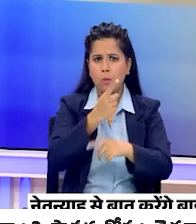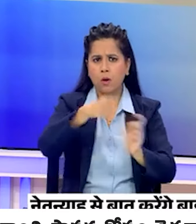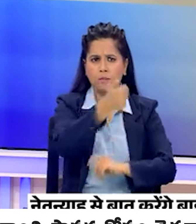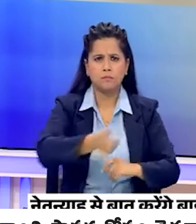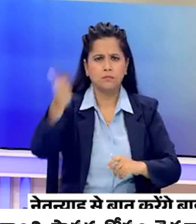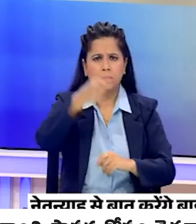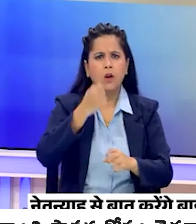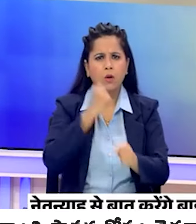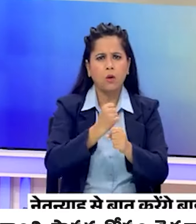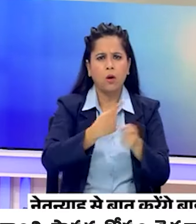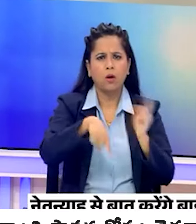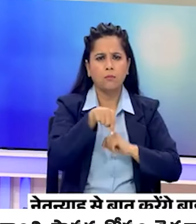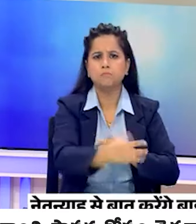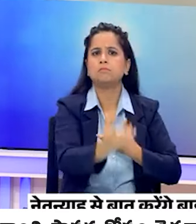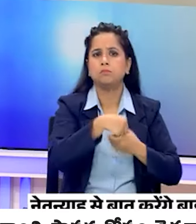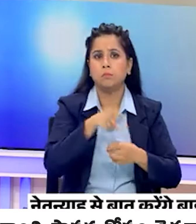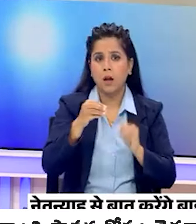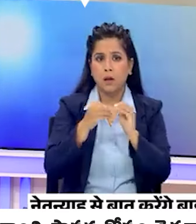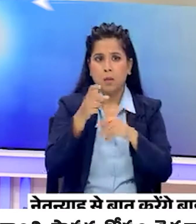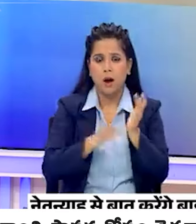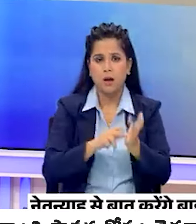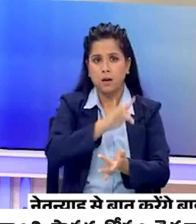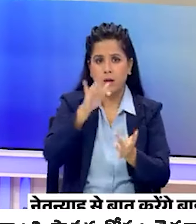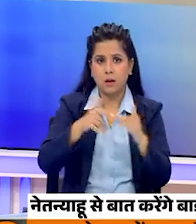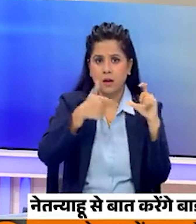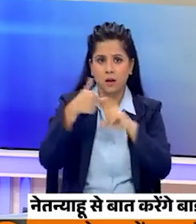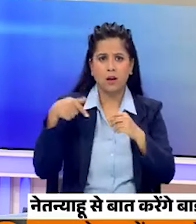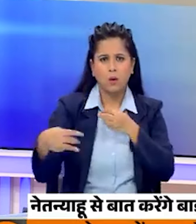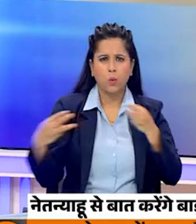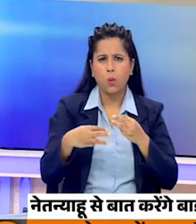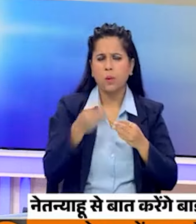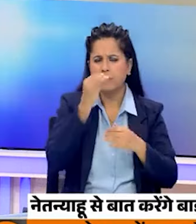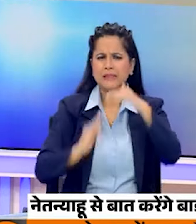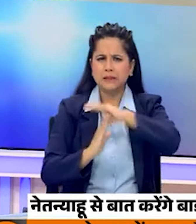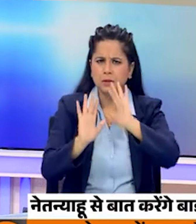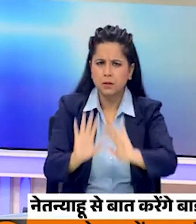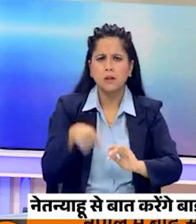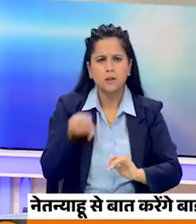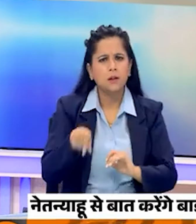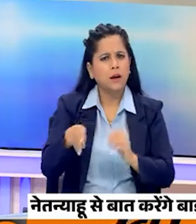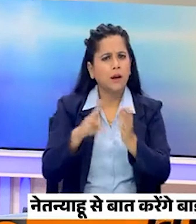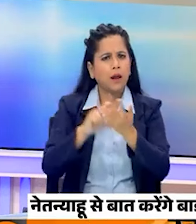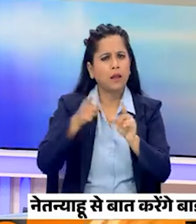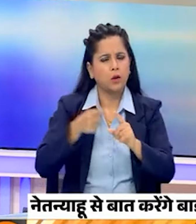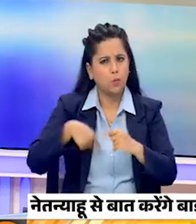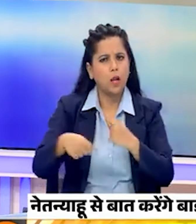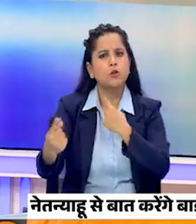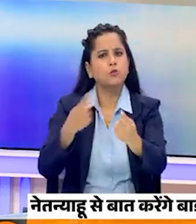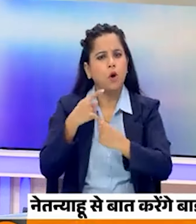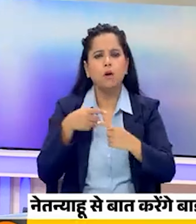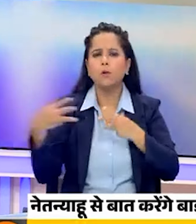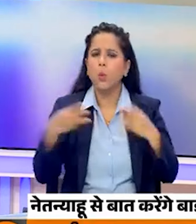सरकार में किया शामिल तो बाइडन ने मध्य पूर्फ में युद्ध से बजने की दीसलहा कहा नेतनियाहू से करेंगे बात